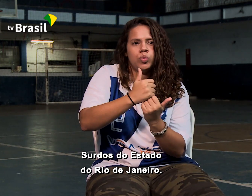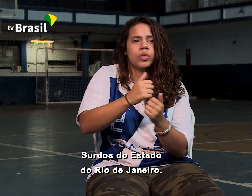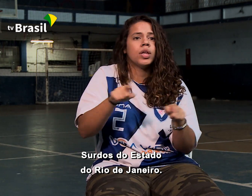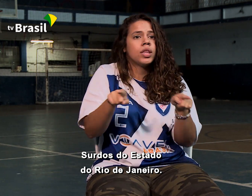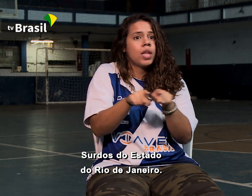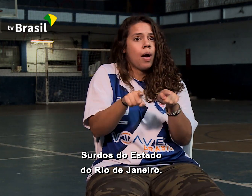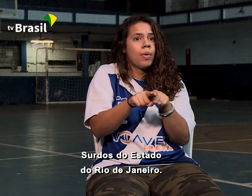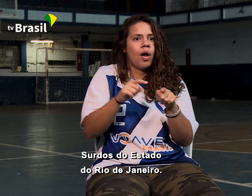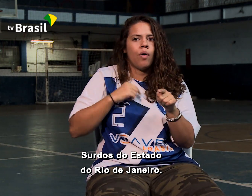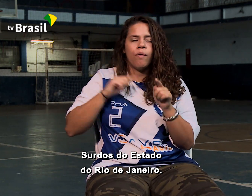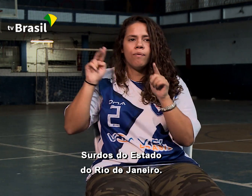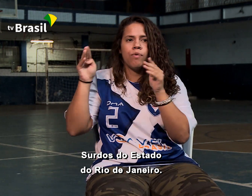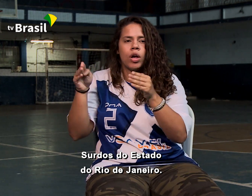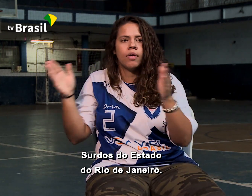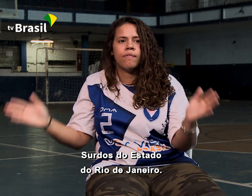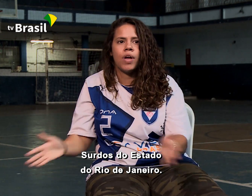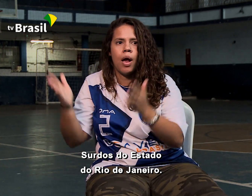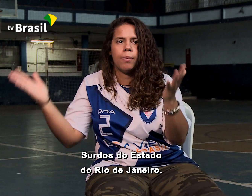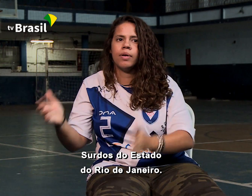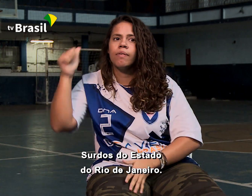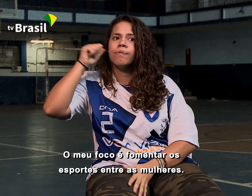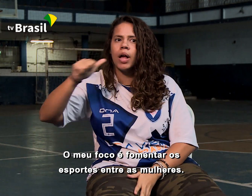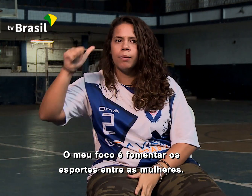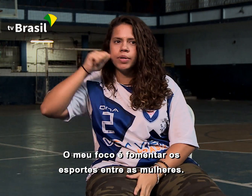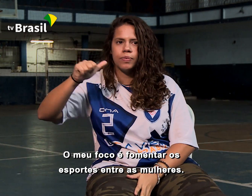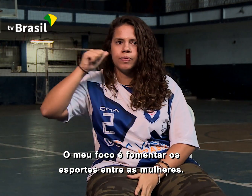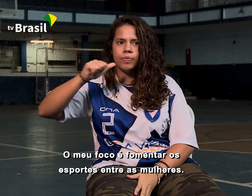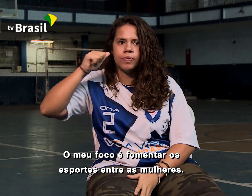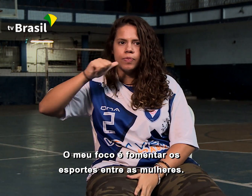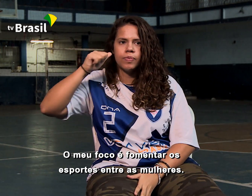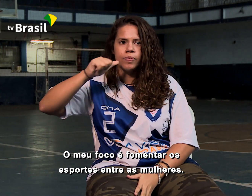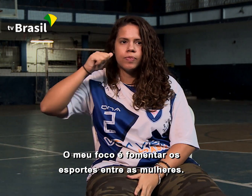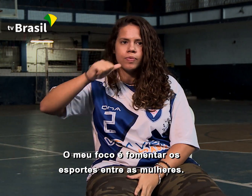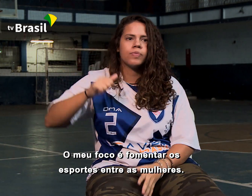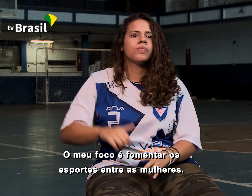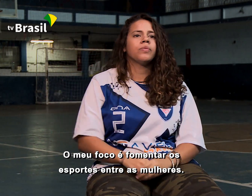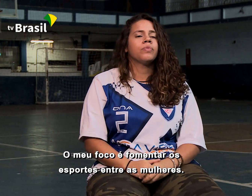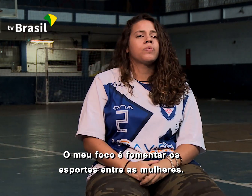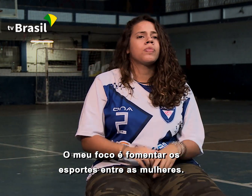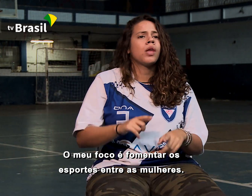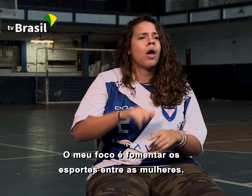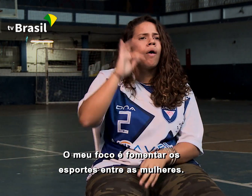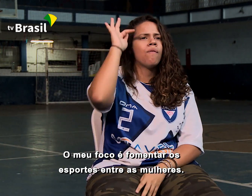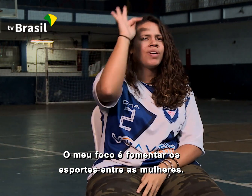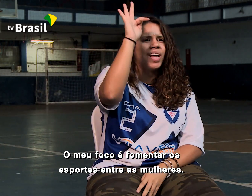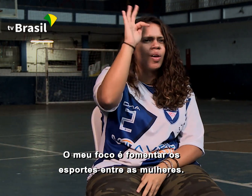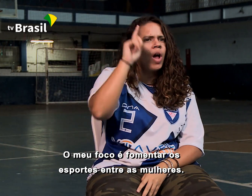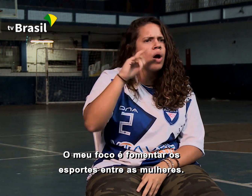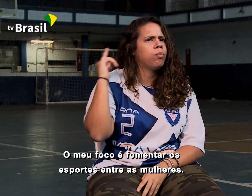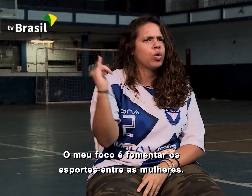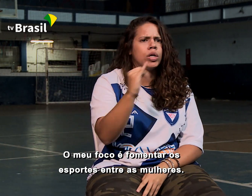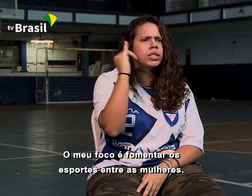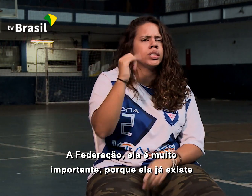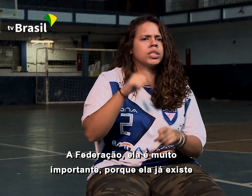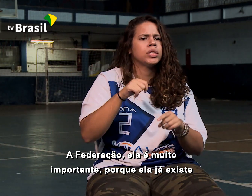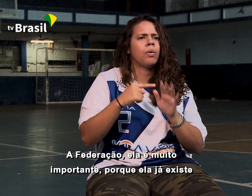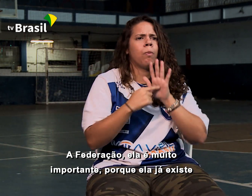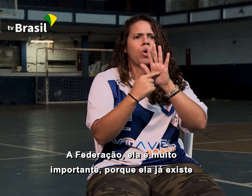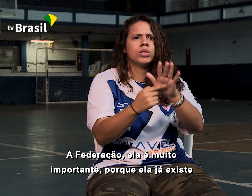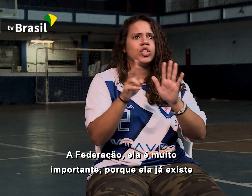Surdos, do estado do Rio de Janeiro. O meu foco é fomentar os esportes entre as mulheres. A federação